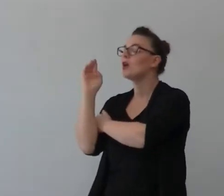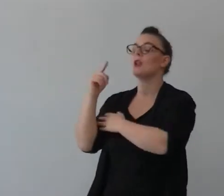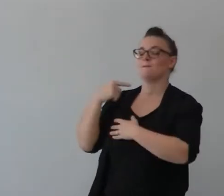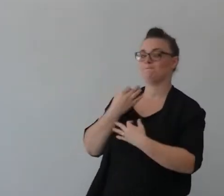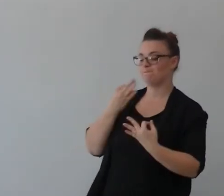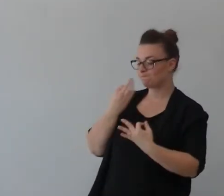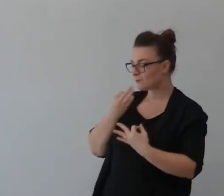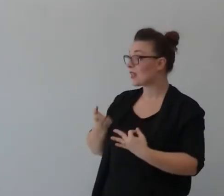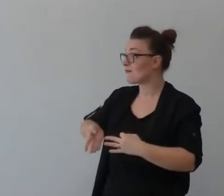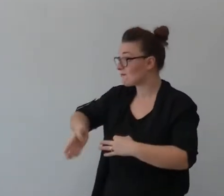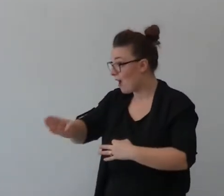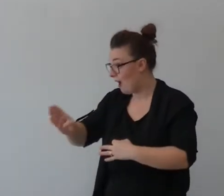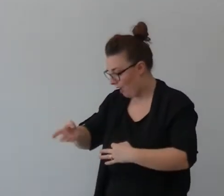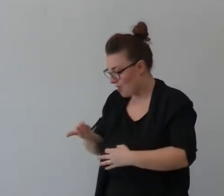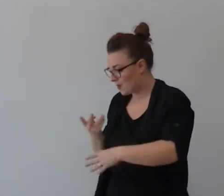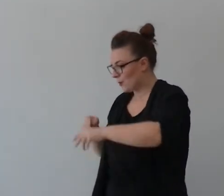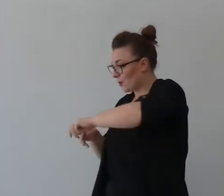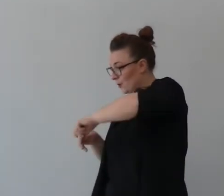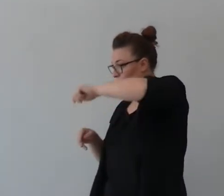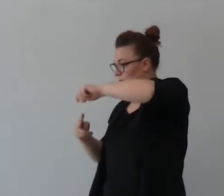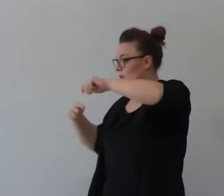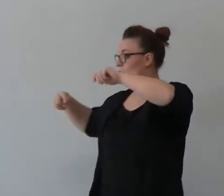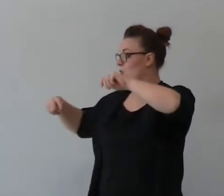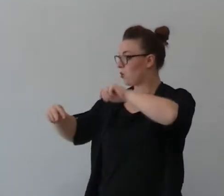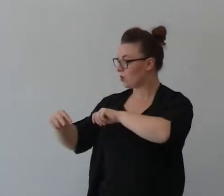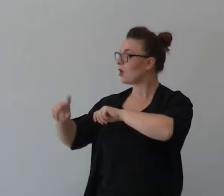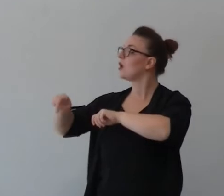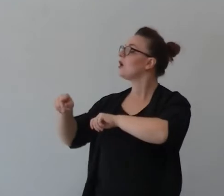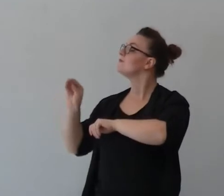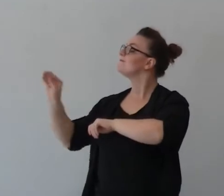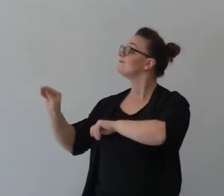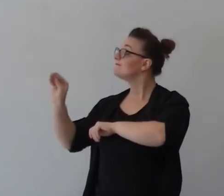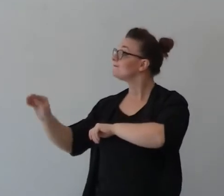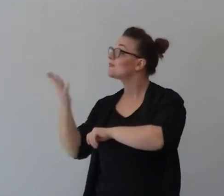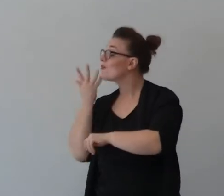sotto le coperte e dirgli cosa vuoi che faccia?